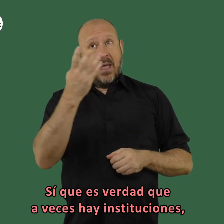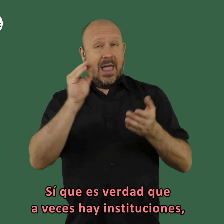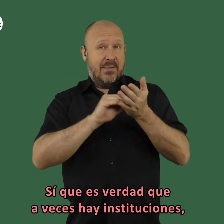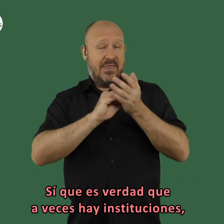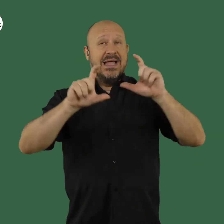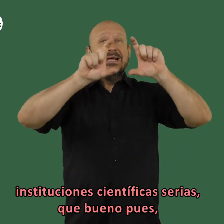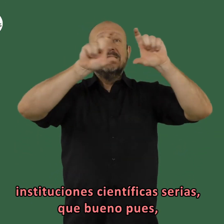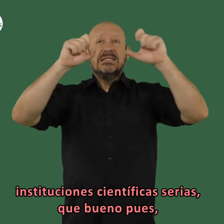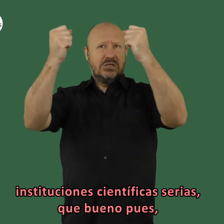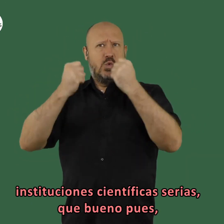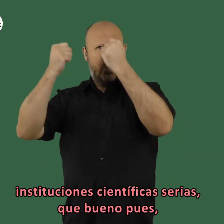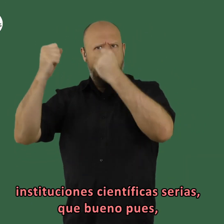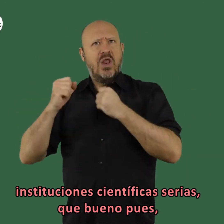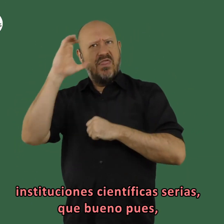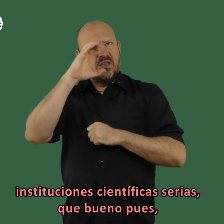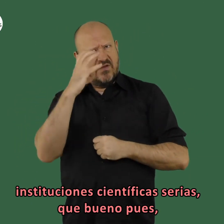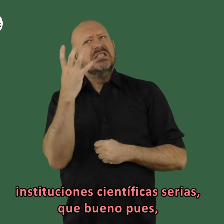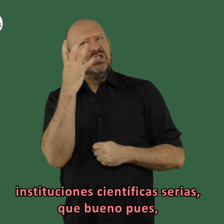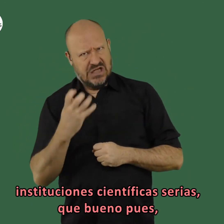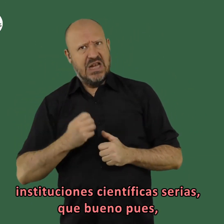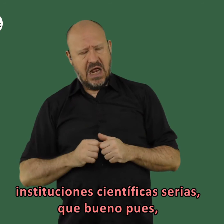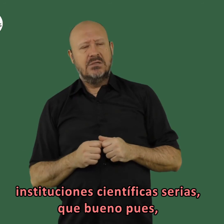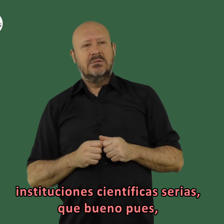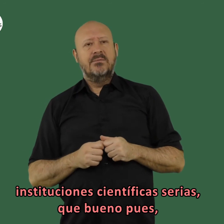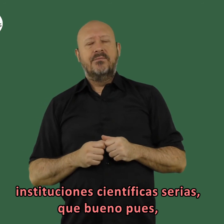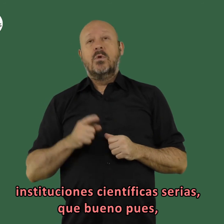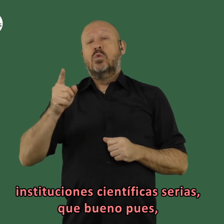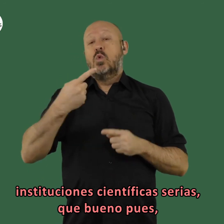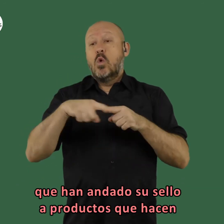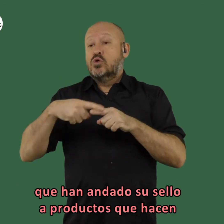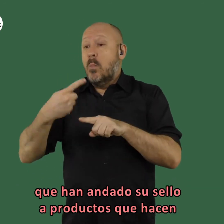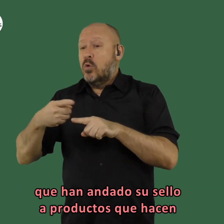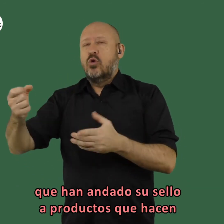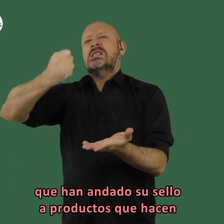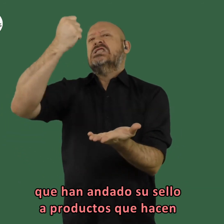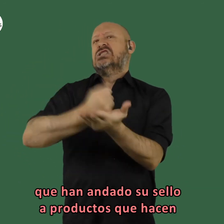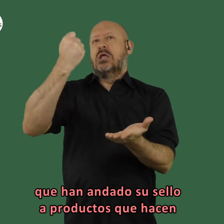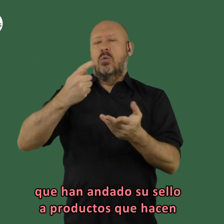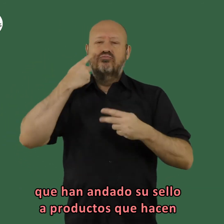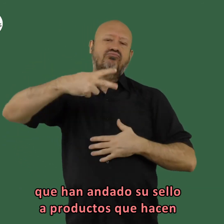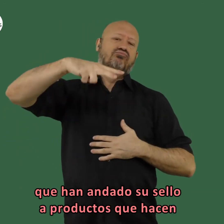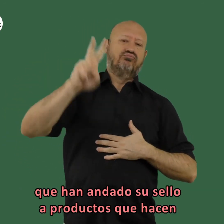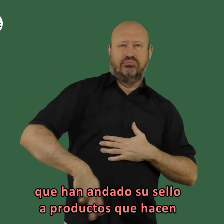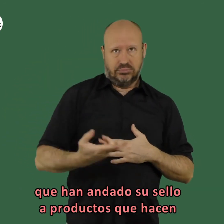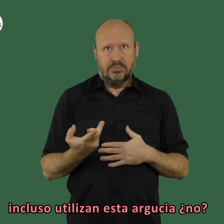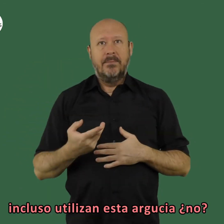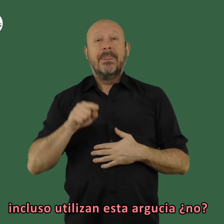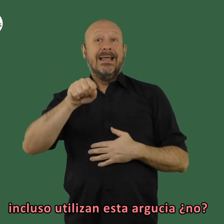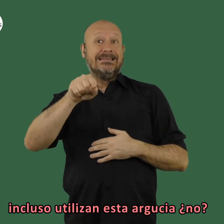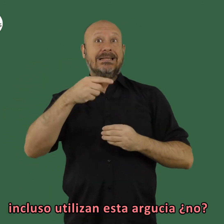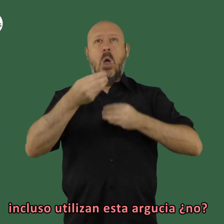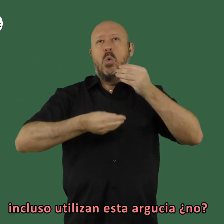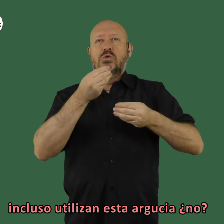hay instituciones y instituciones científicas serias pues que han han dado su sello a productos que hacen incluso